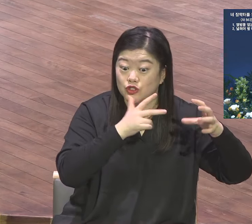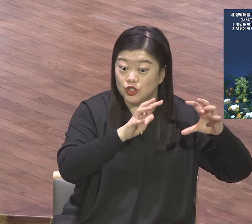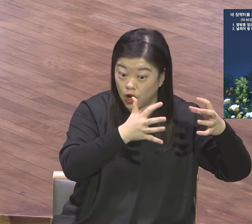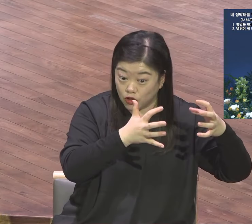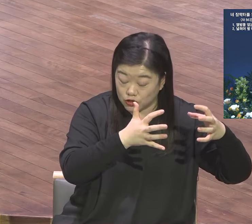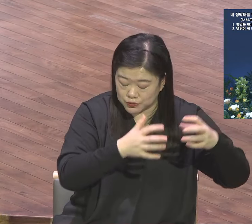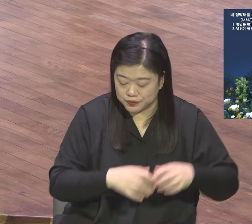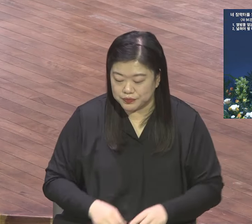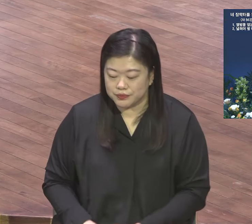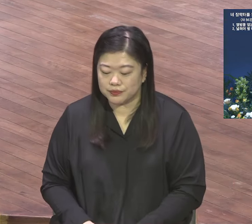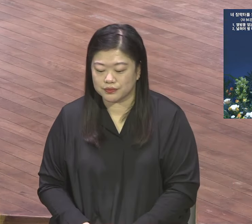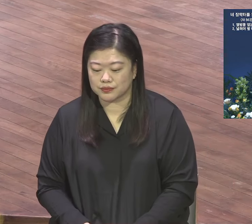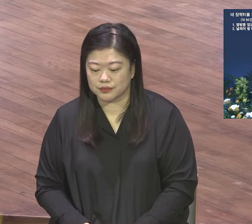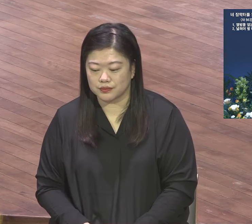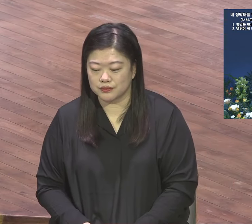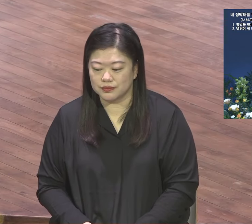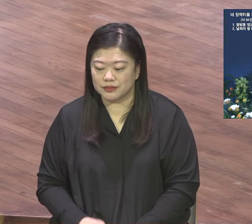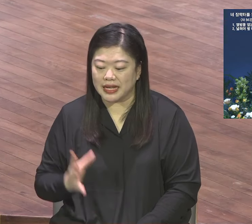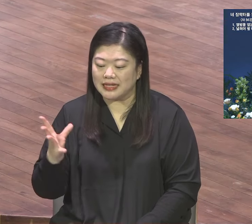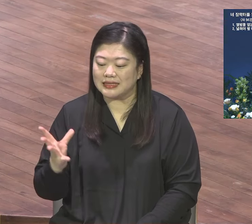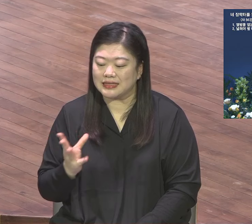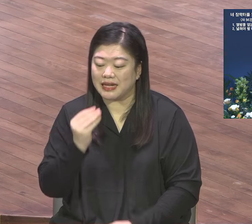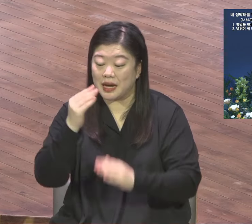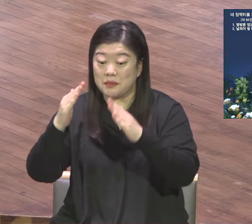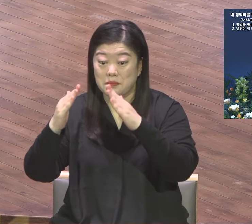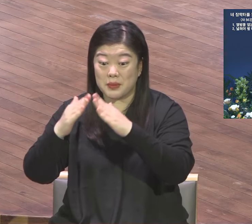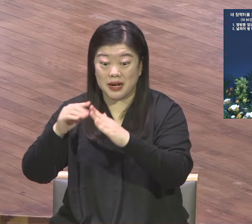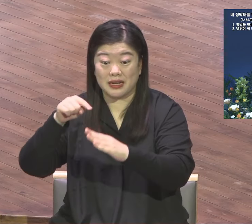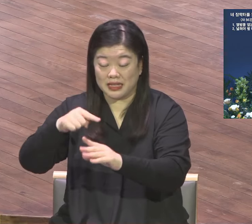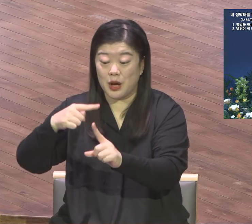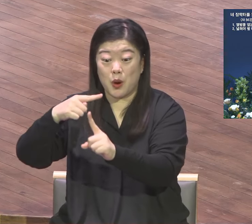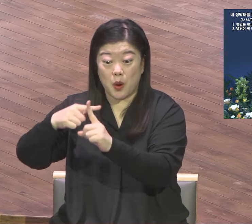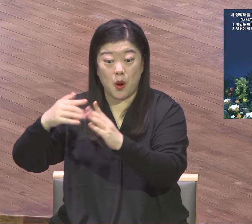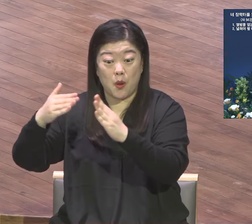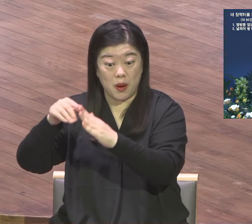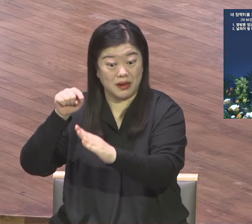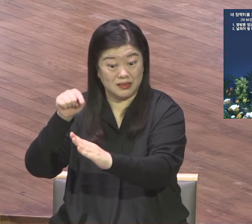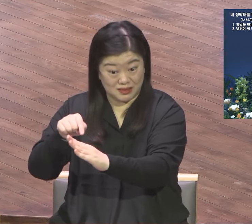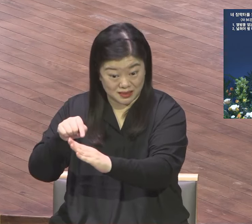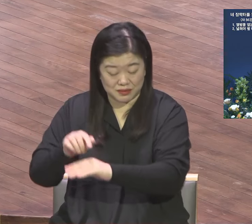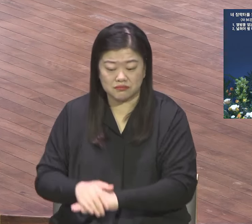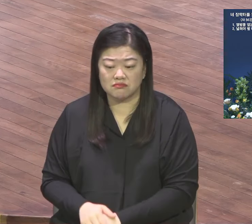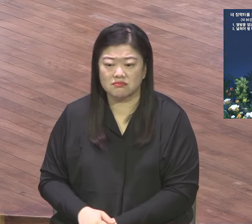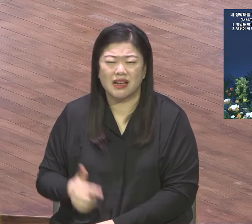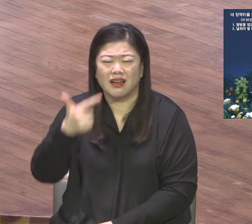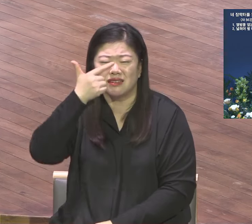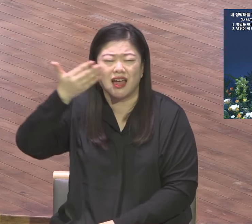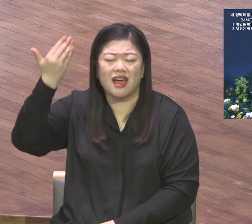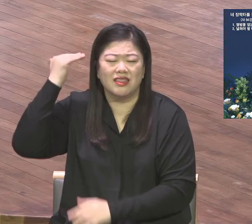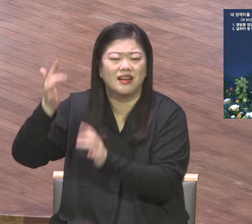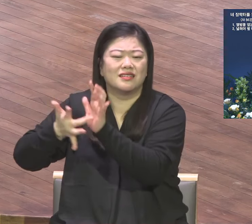그렇게 시부했습니다 성교에 관심 자체가 없었어요 영국 교회가